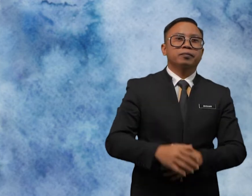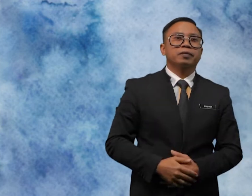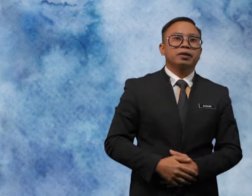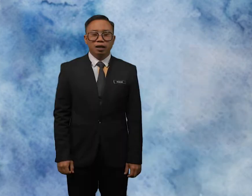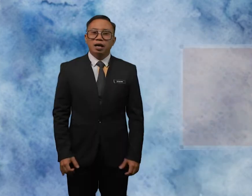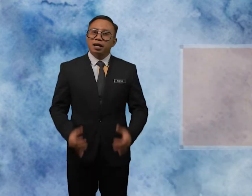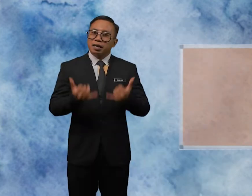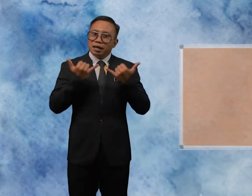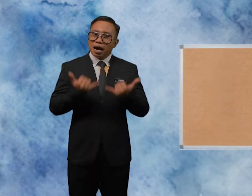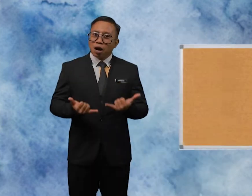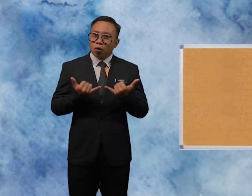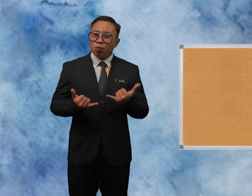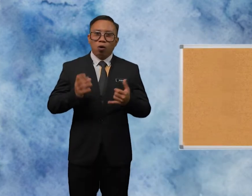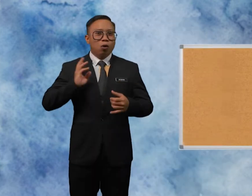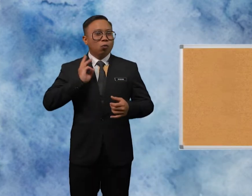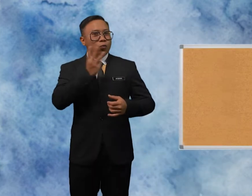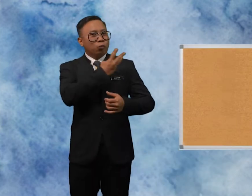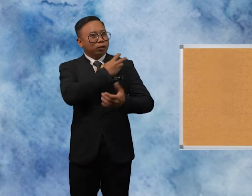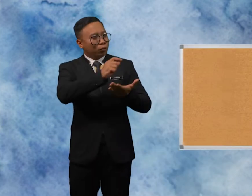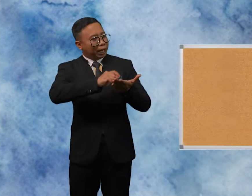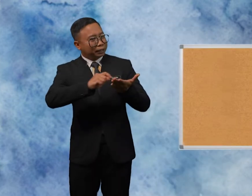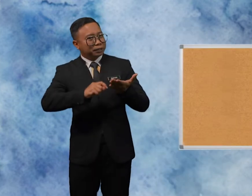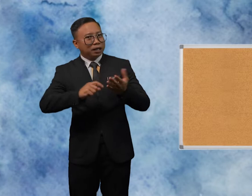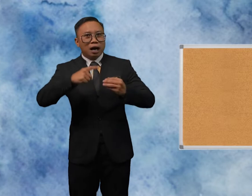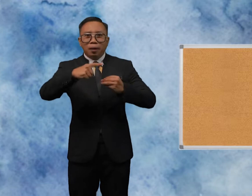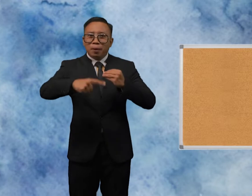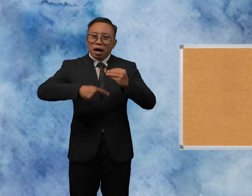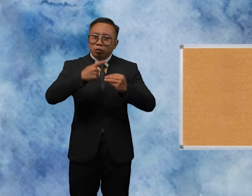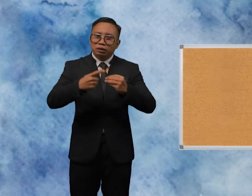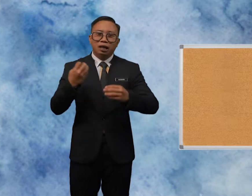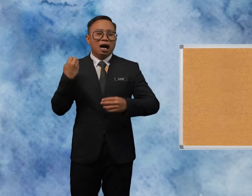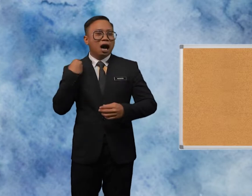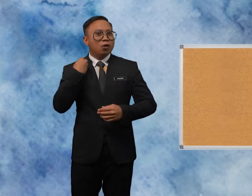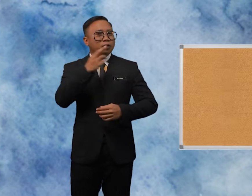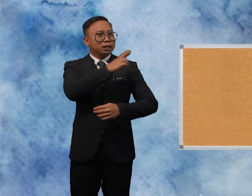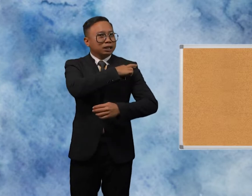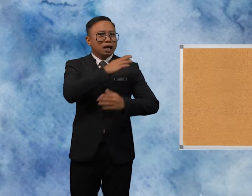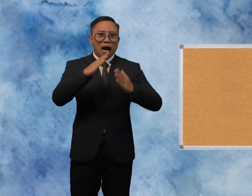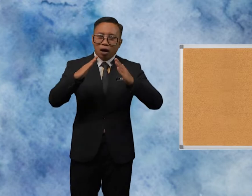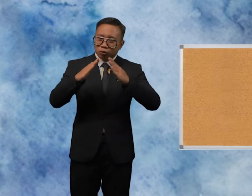Now We Write About Our House